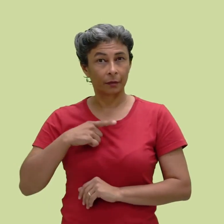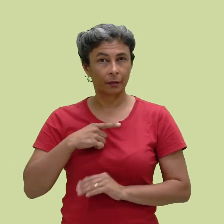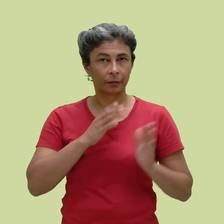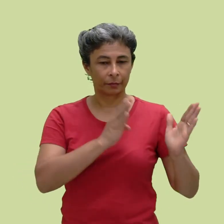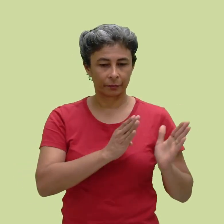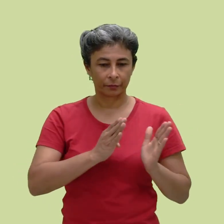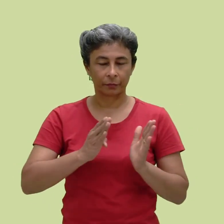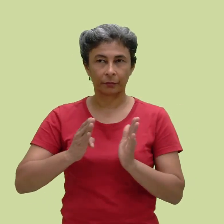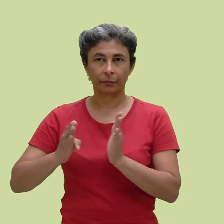estrutura linear.